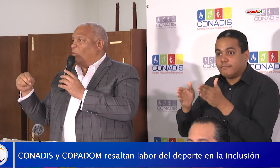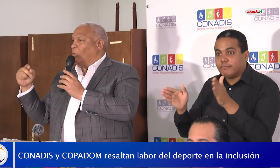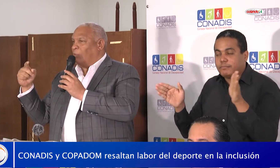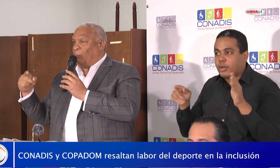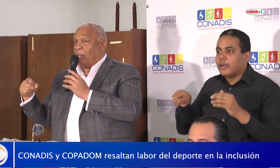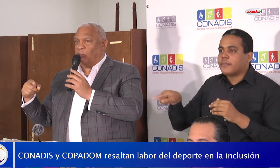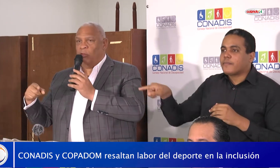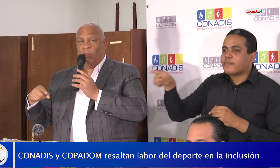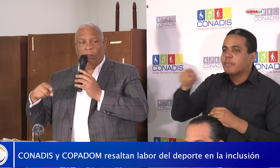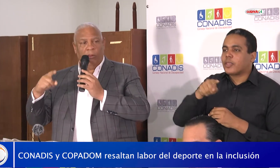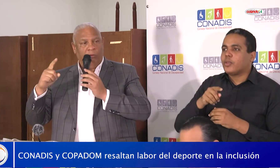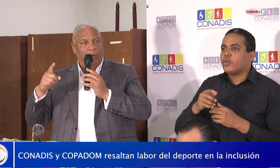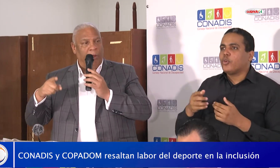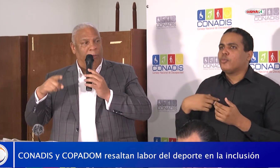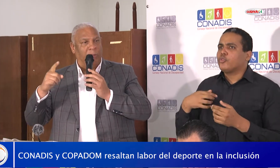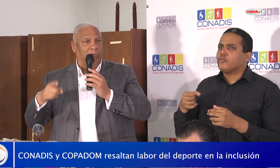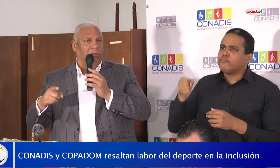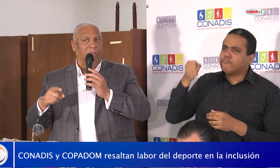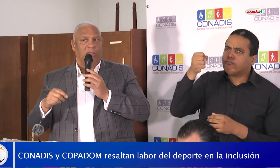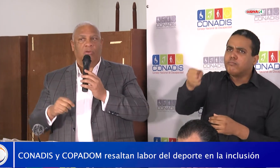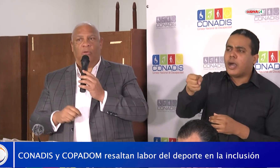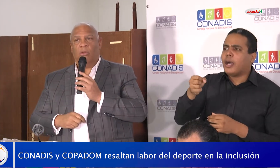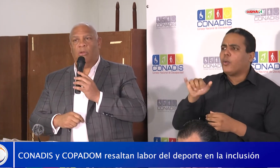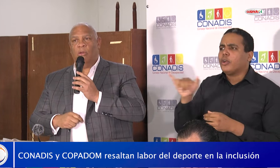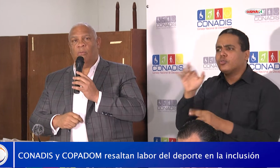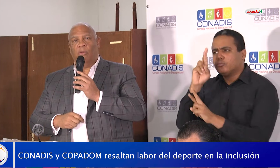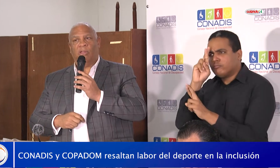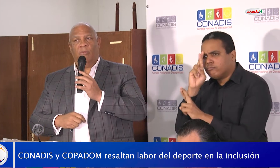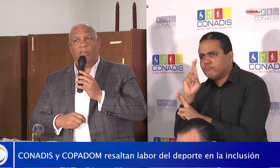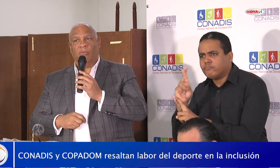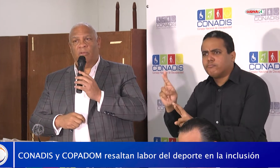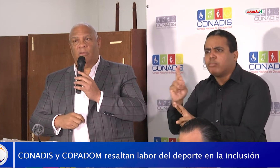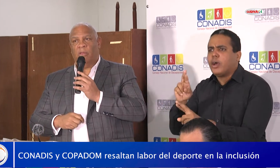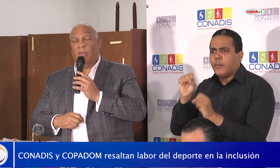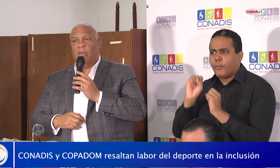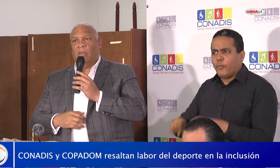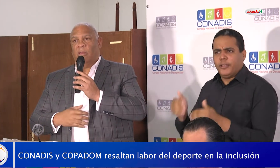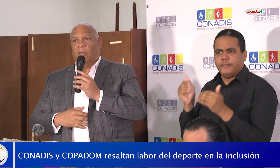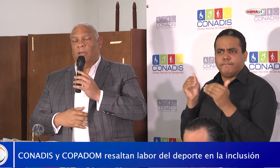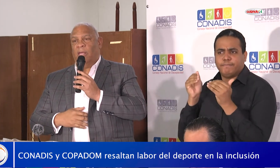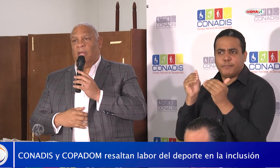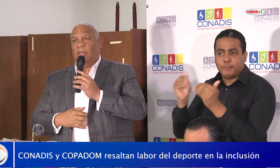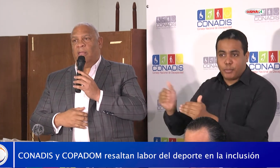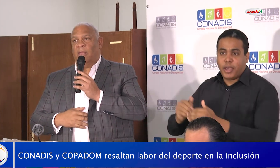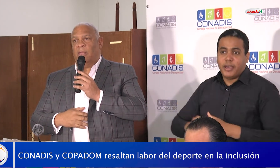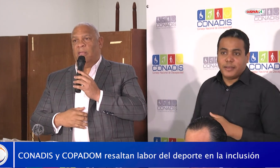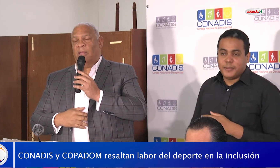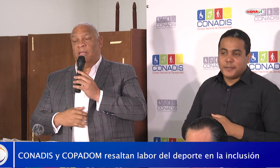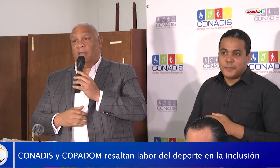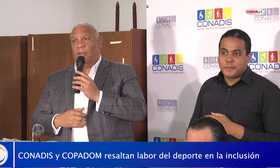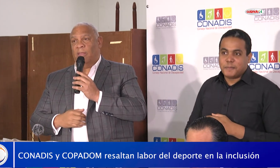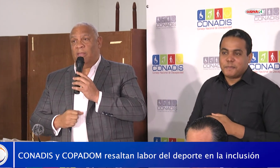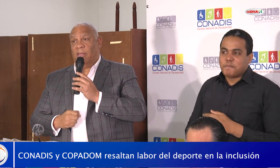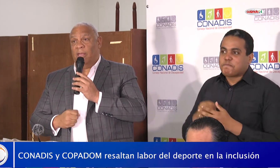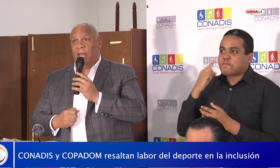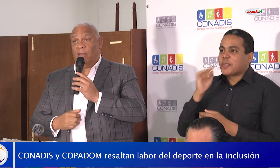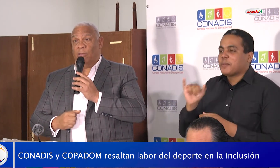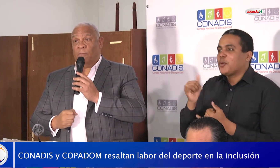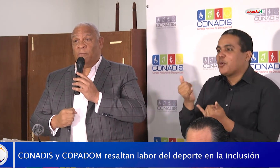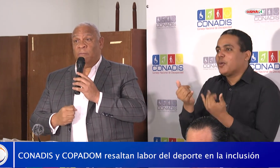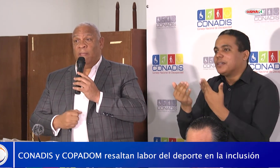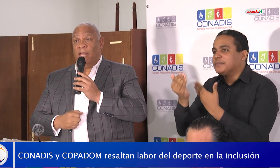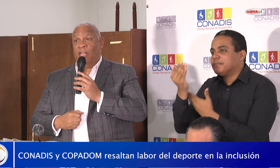que se gane su espacio, su respeto y su derecho por sí mismo. De manera que en esta mañana,